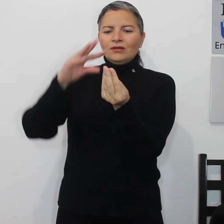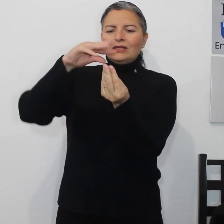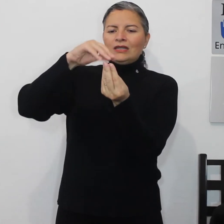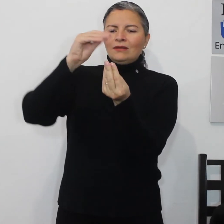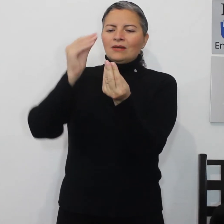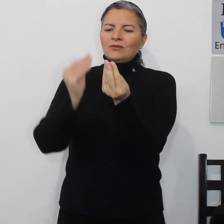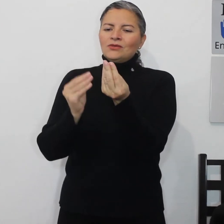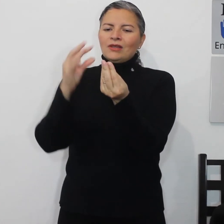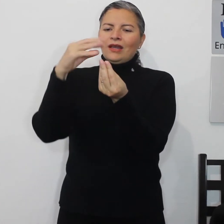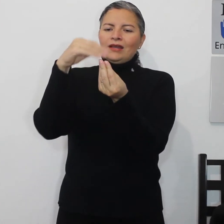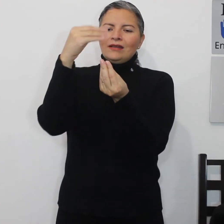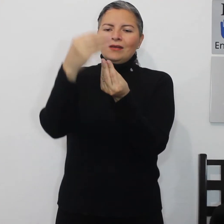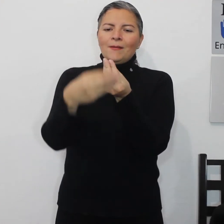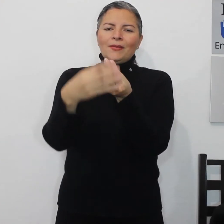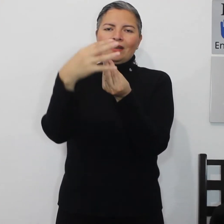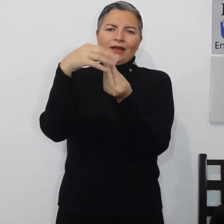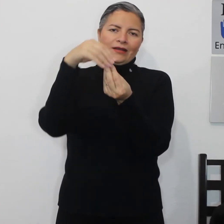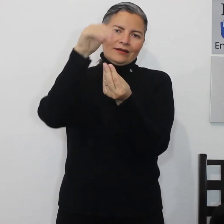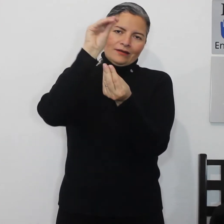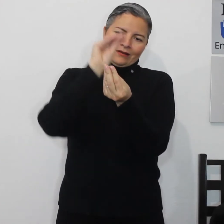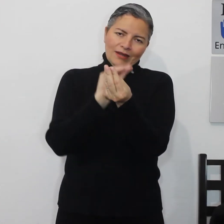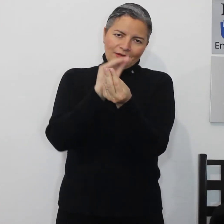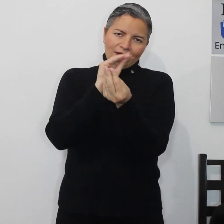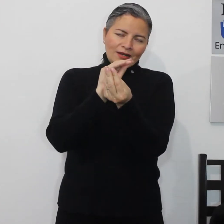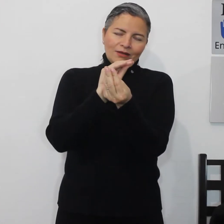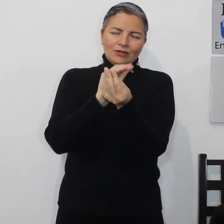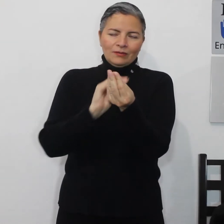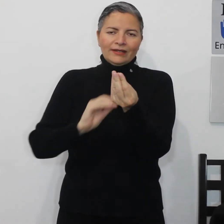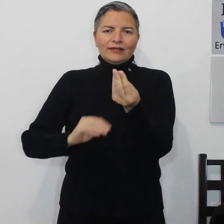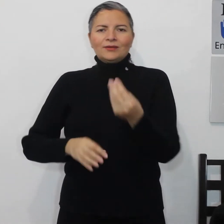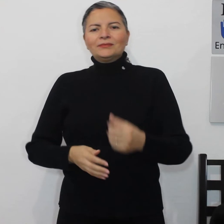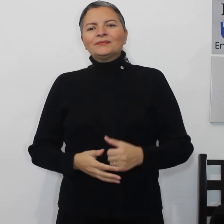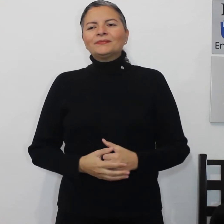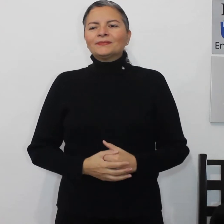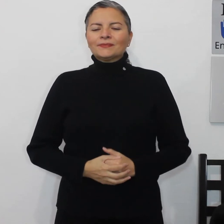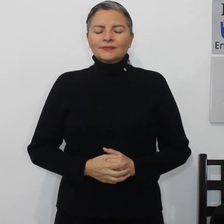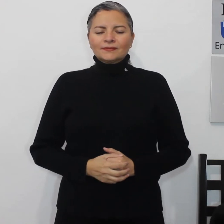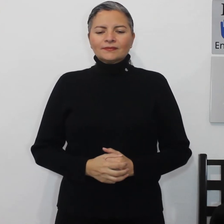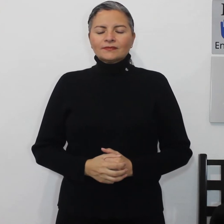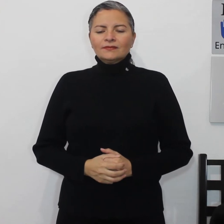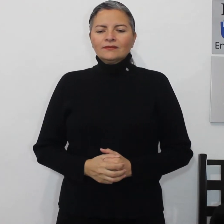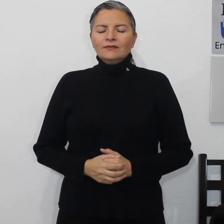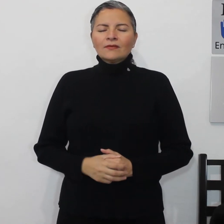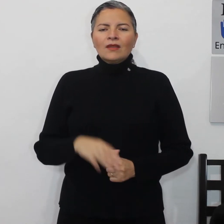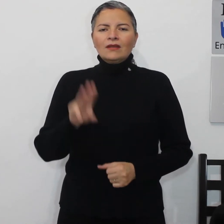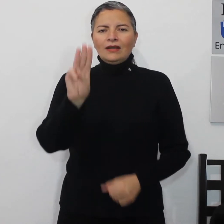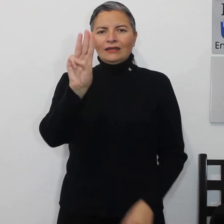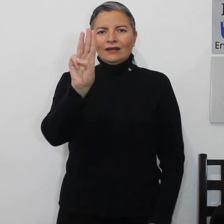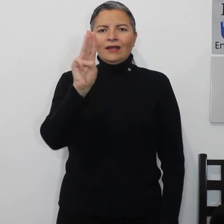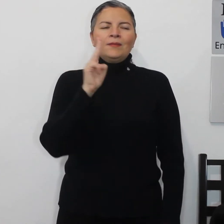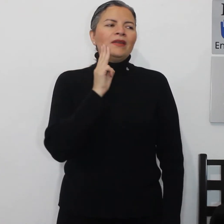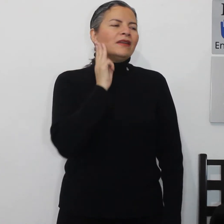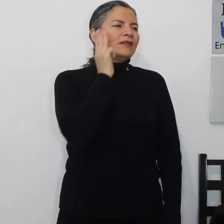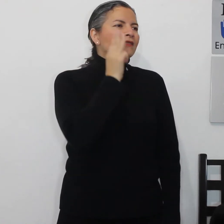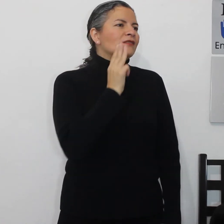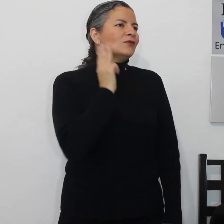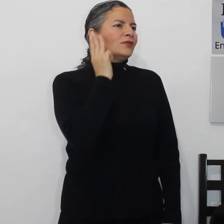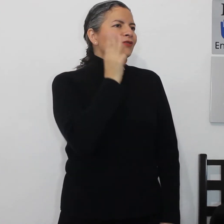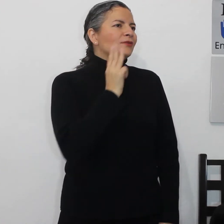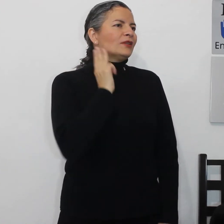y vamos a pelar la banana o el plátano manzana letra M en círculo sobre